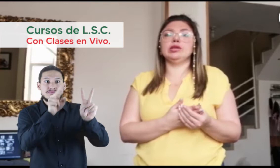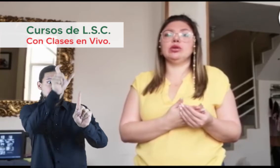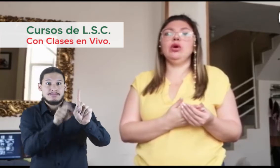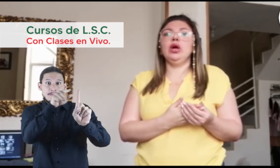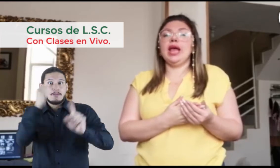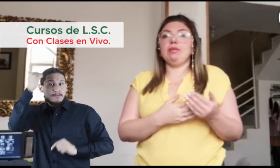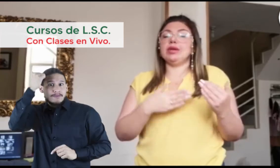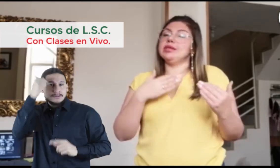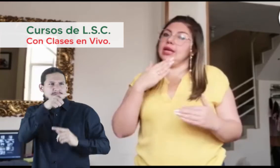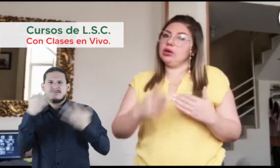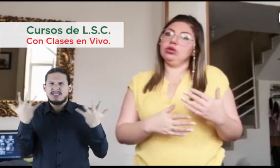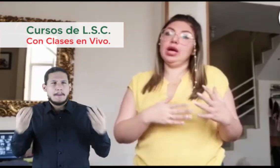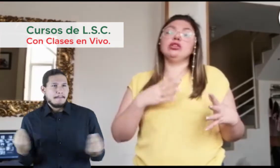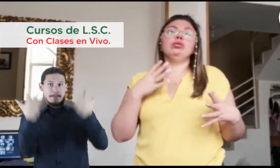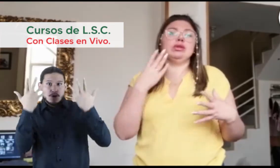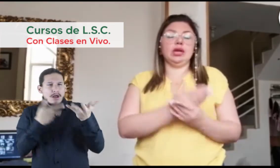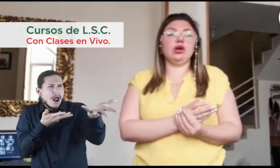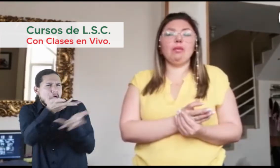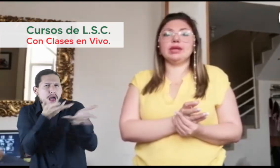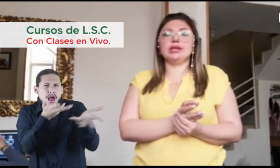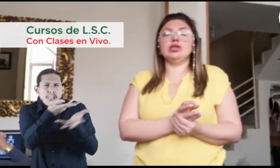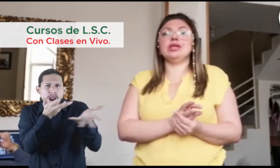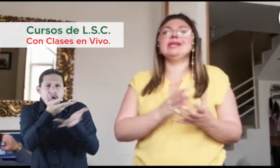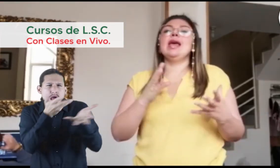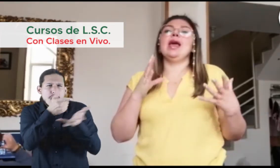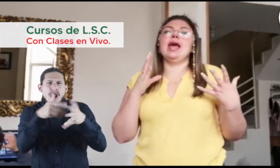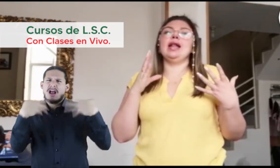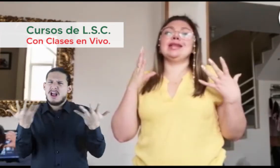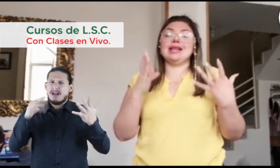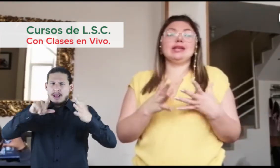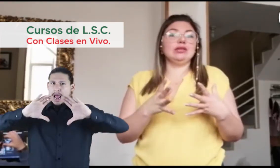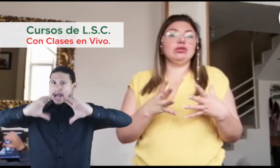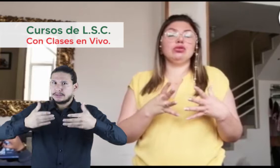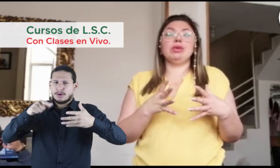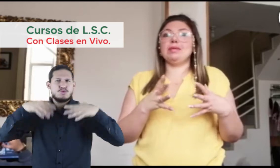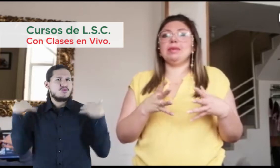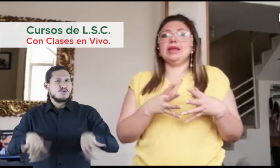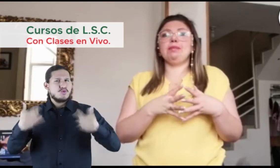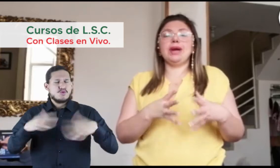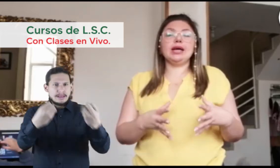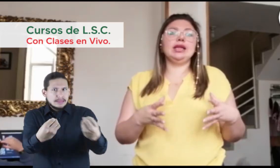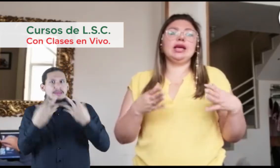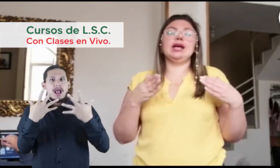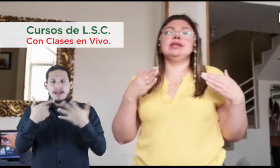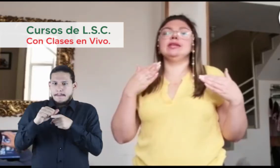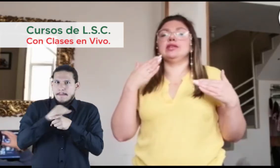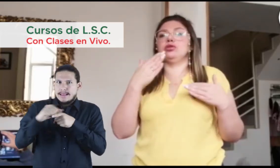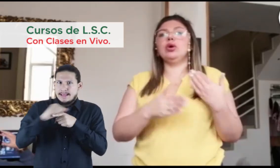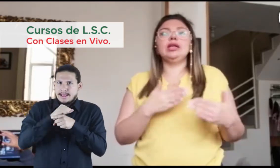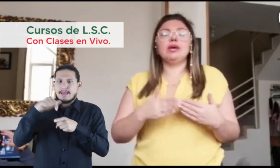maestro, puedes tener contacto, puedes tener conversaciones. Las clases son supremamente prácticas, estás todo